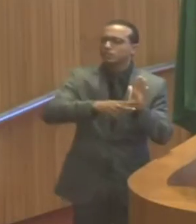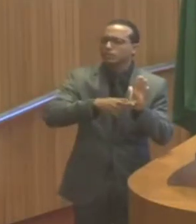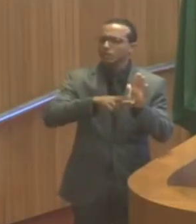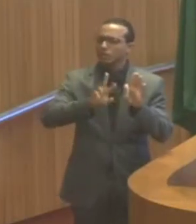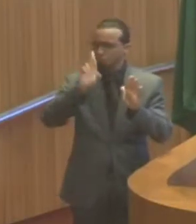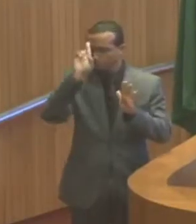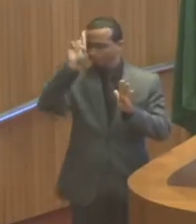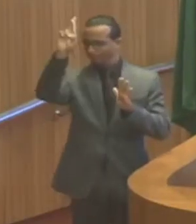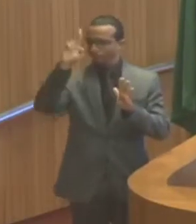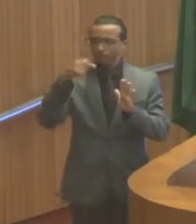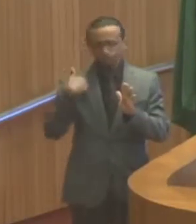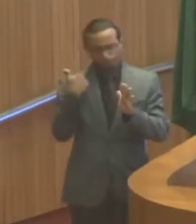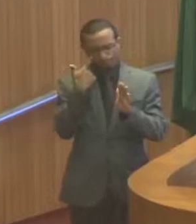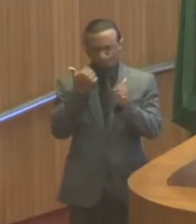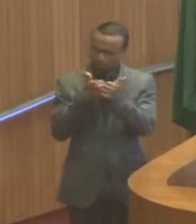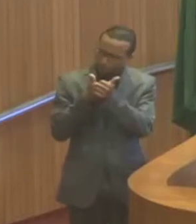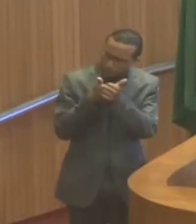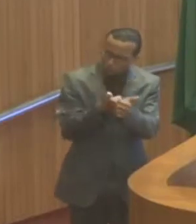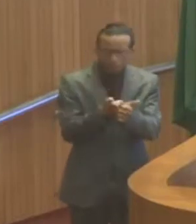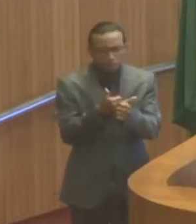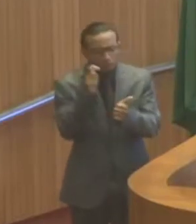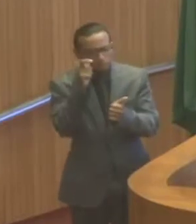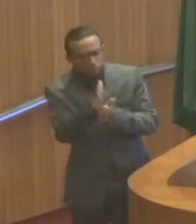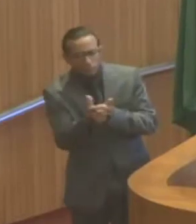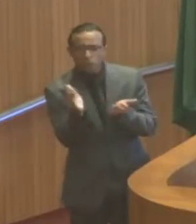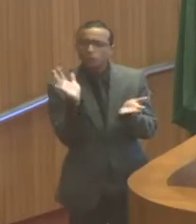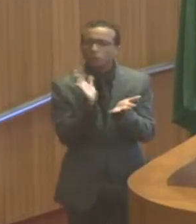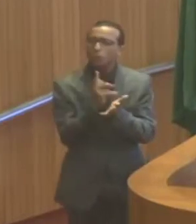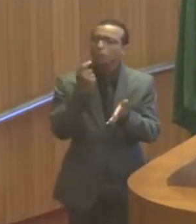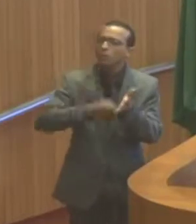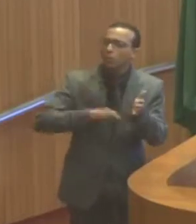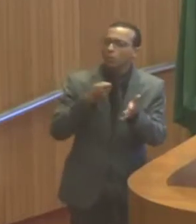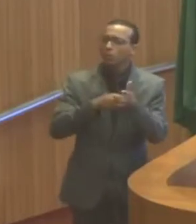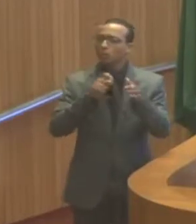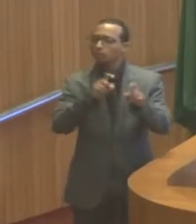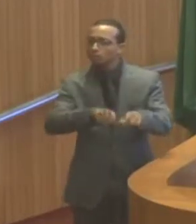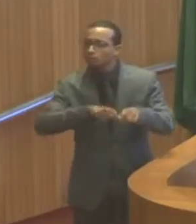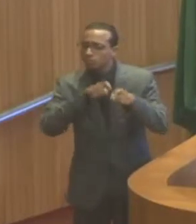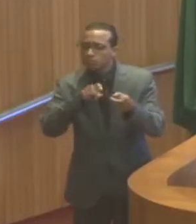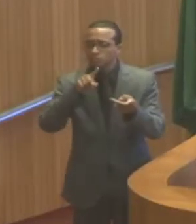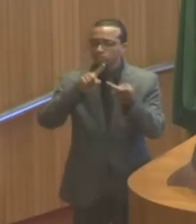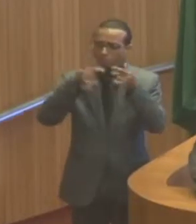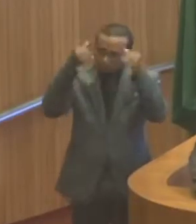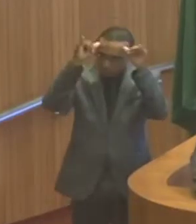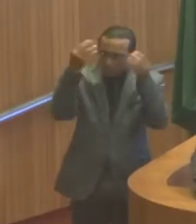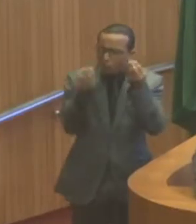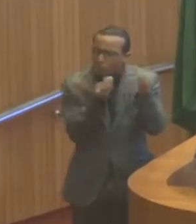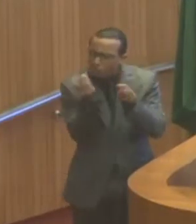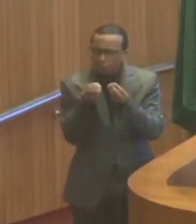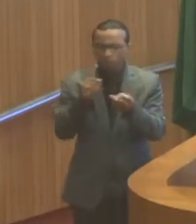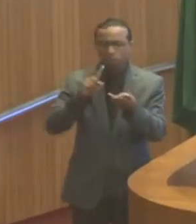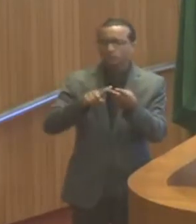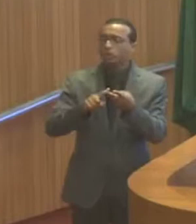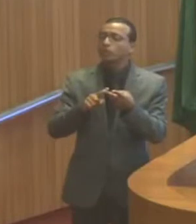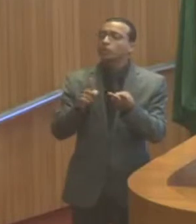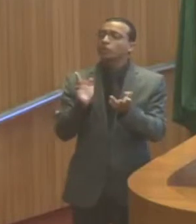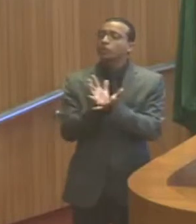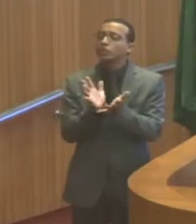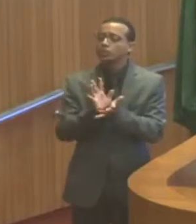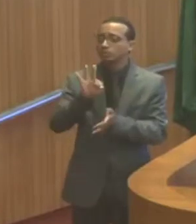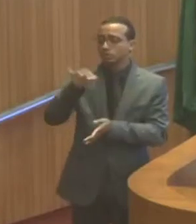apoiamos a luta dos sindicatos da gente de fiscalização agropecuária, dos servidores judiciários do Maranhão, dos sindicatos